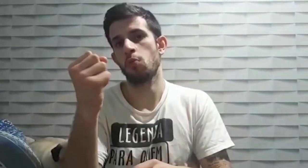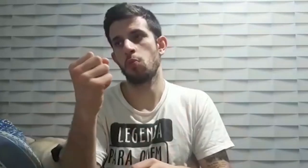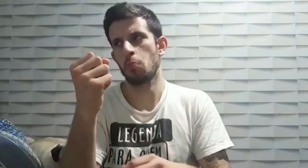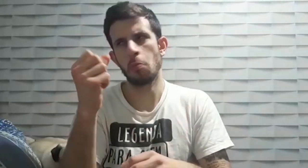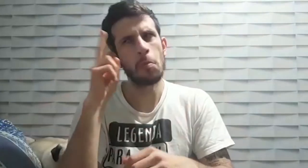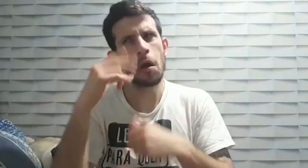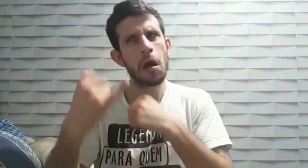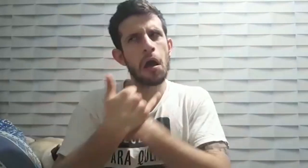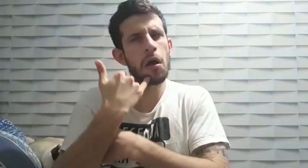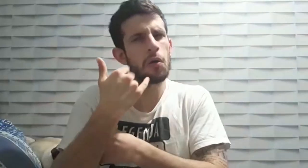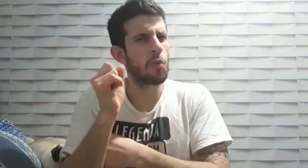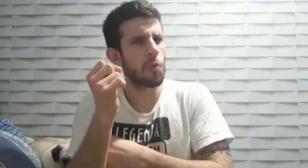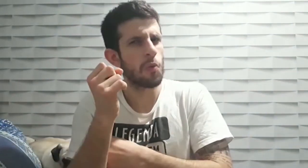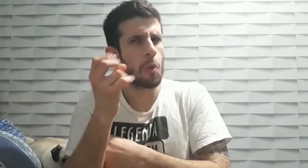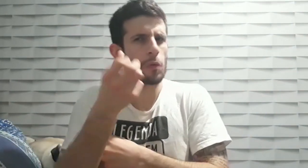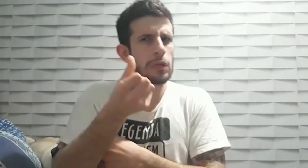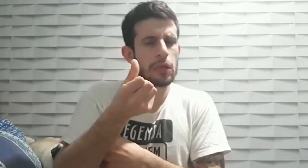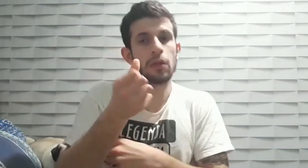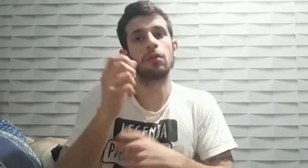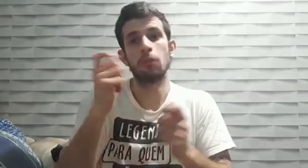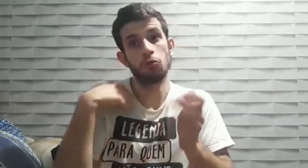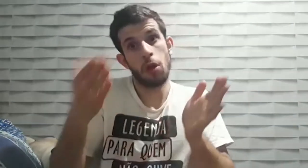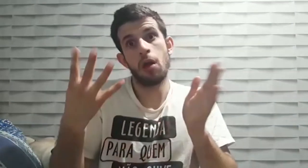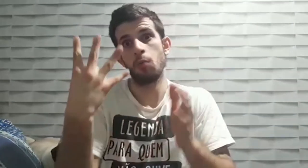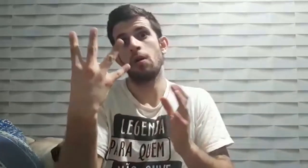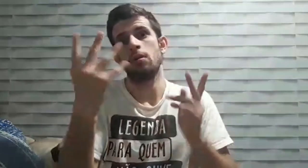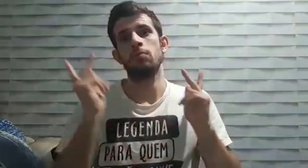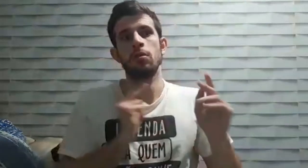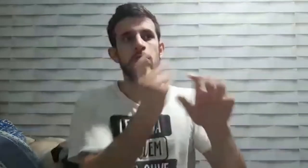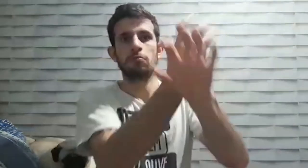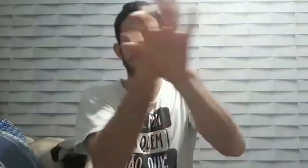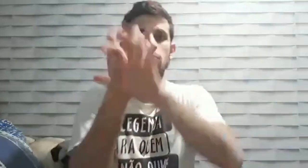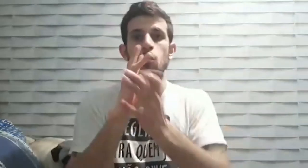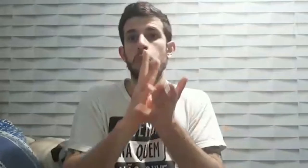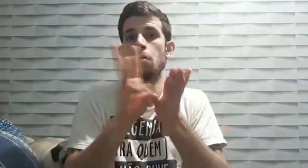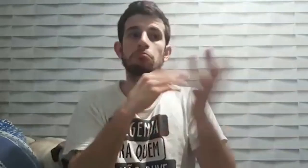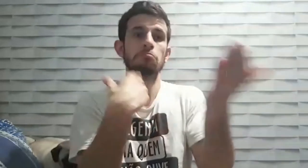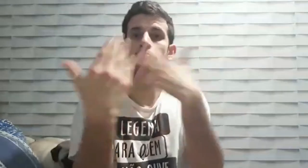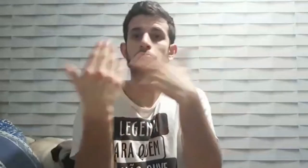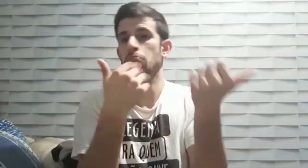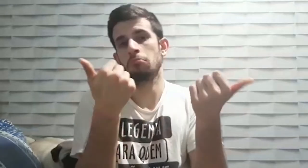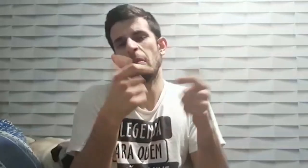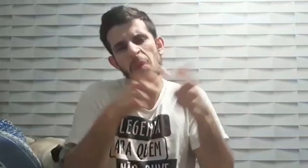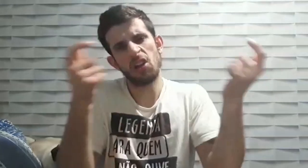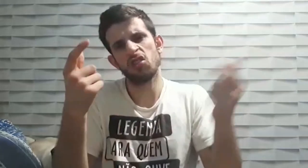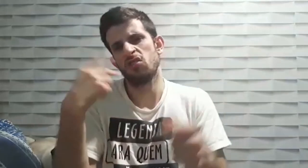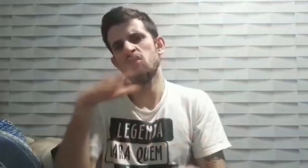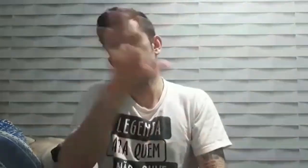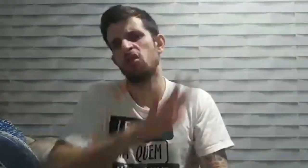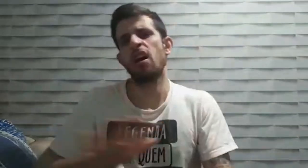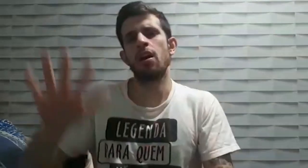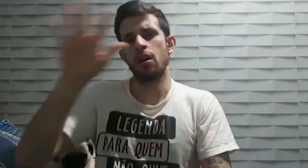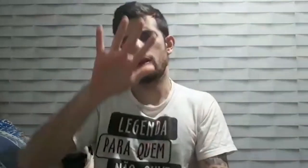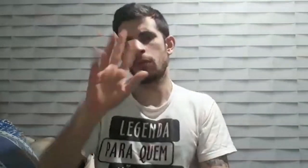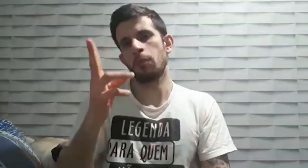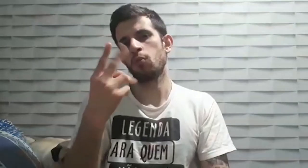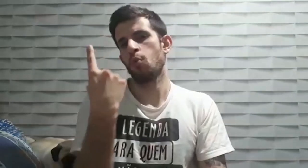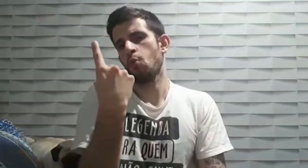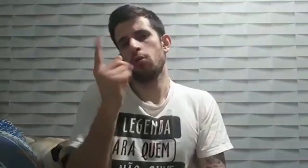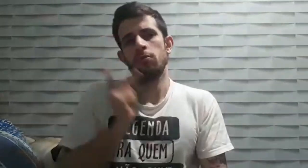oito pessoas numa conversa por vídeo não lembro exatamente se são oito ou seis pessoas eu já fiz chamada com até quatro pessoas e foi